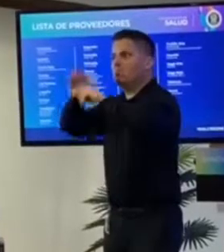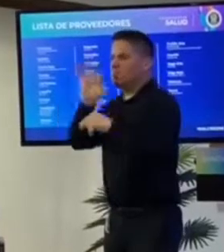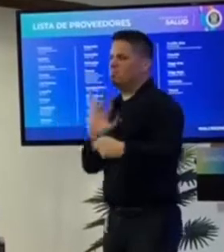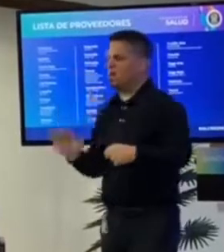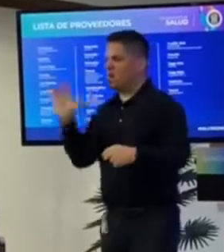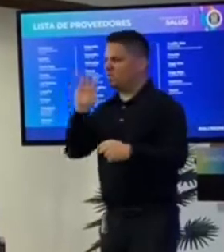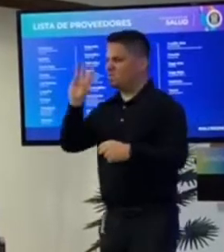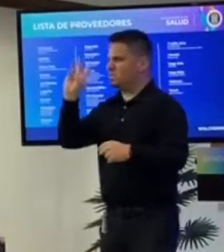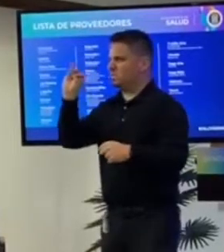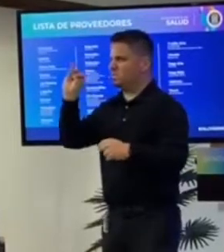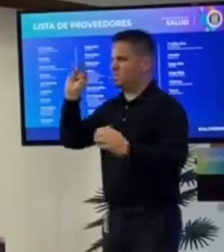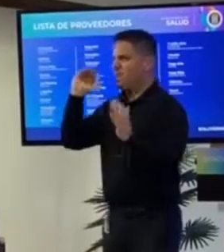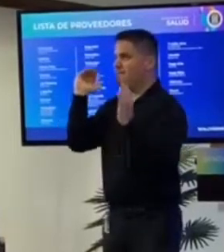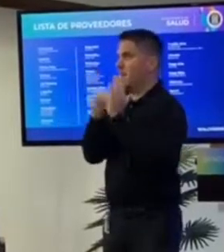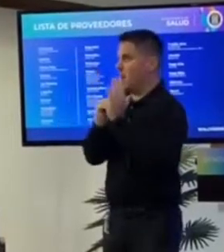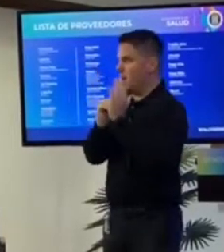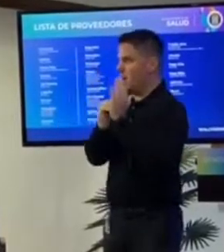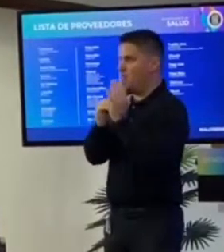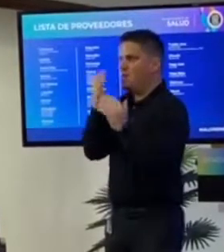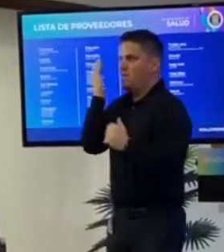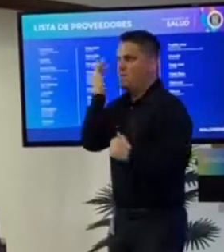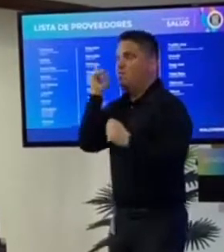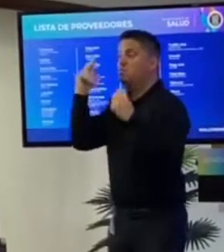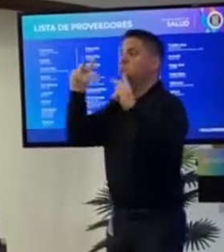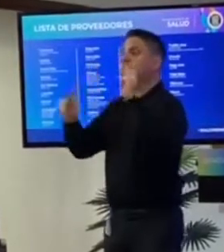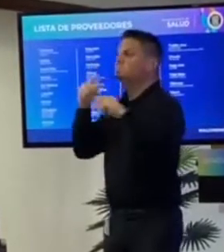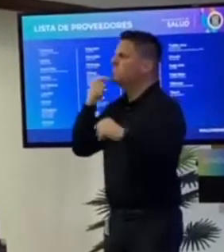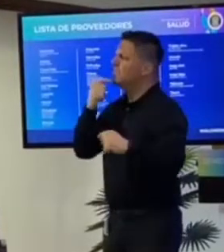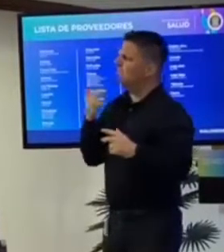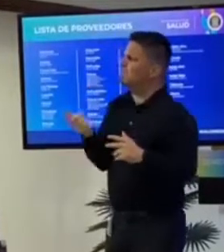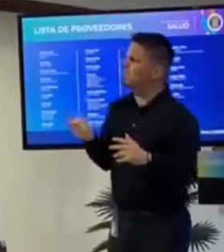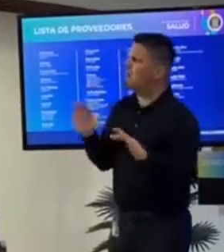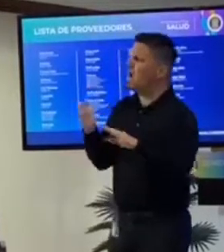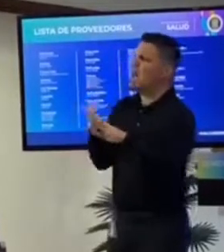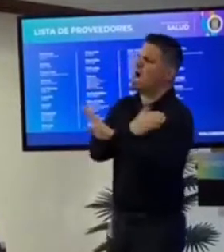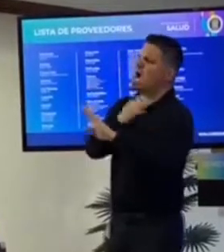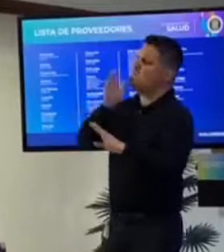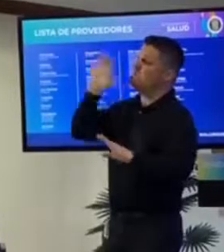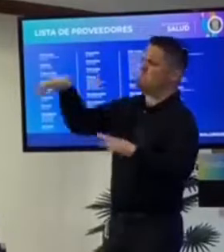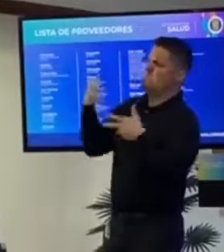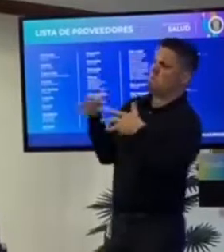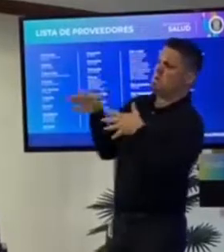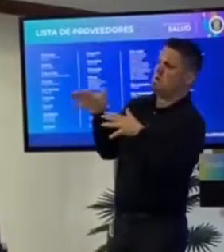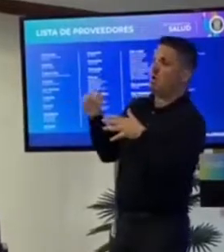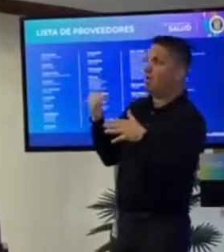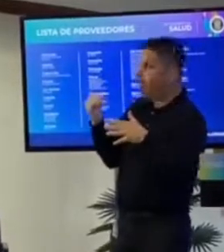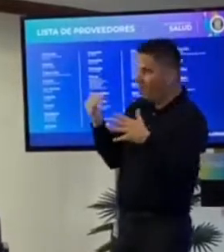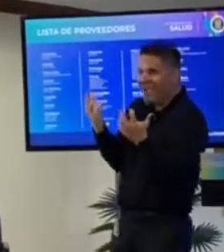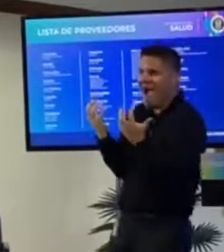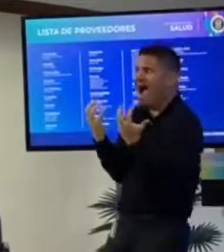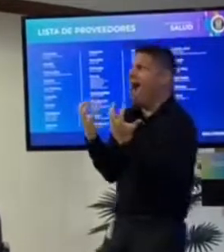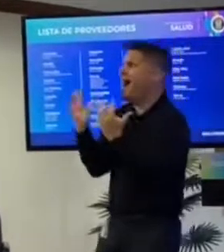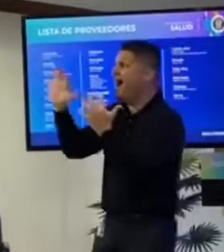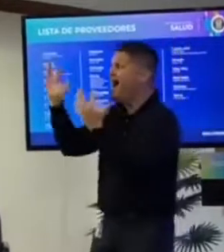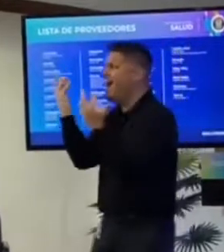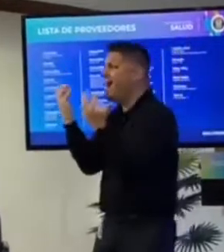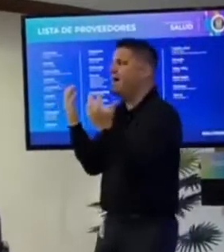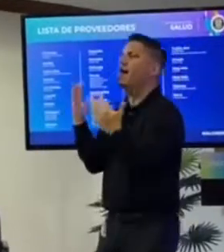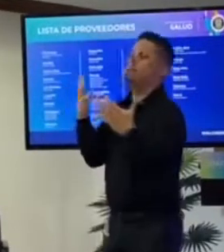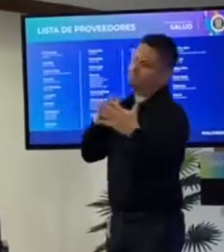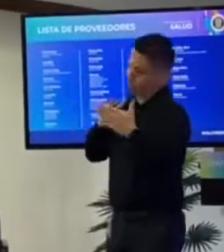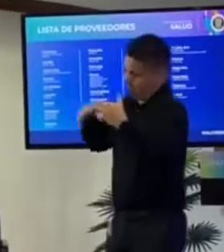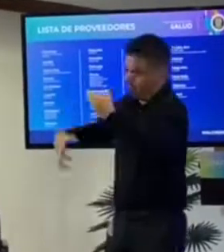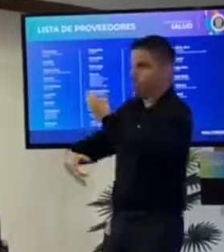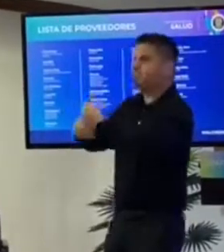.000 porque personas que habían indicado que inicialmente no se van a vacunar, ahora sí se quieren vacunar. Así que a la fecha de hoy hemos